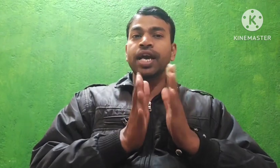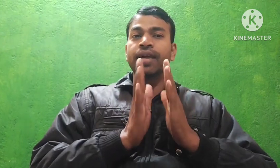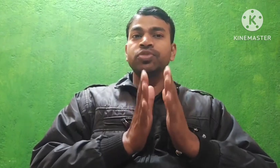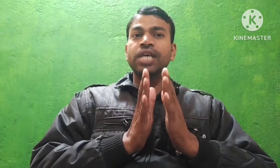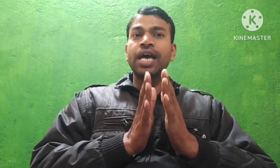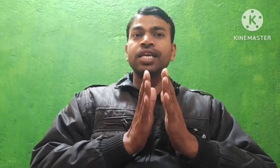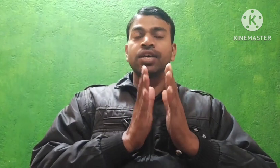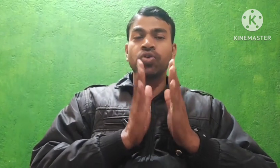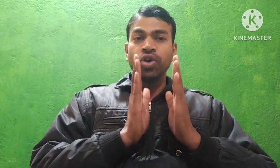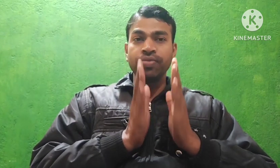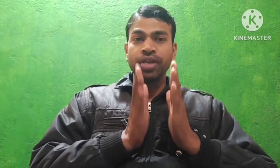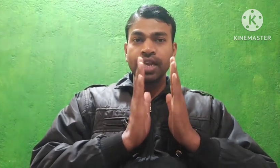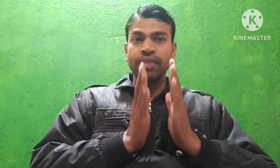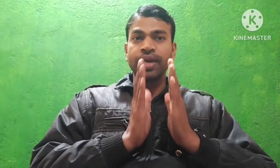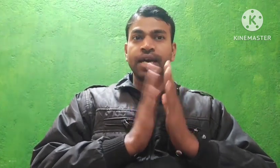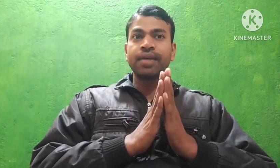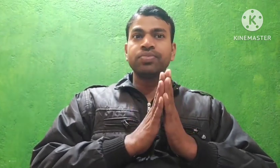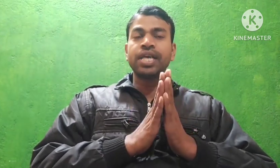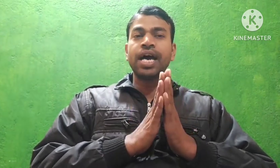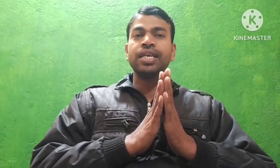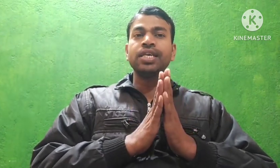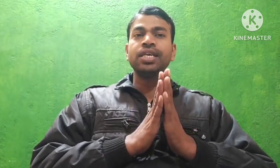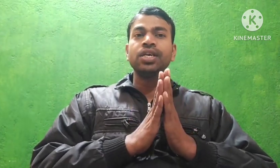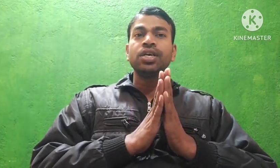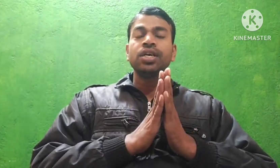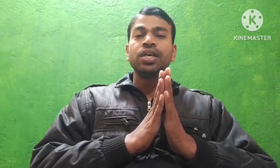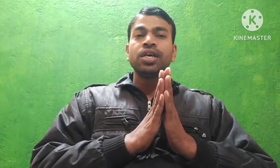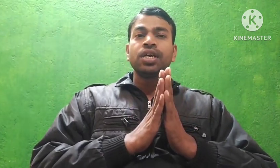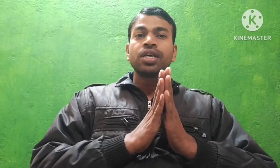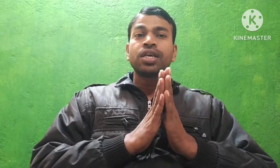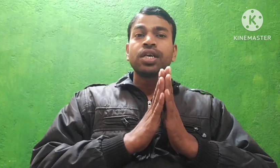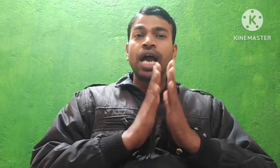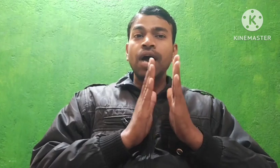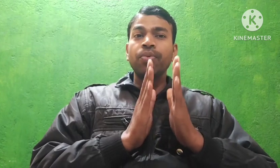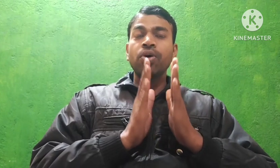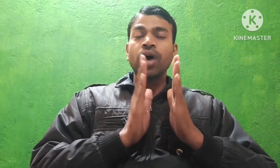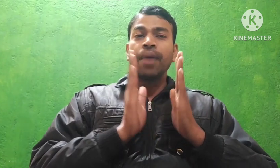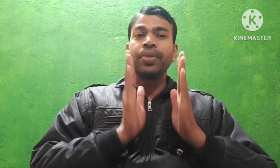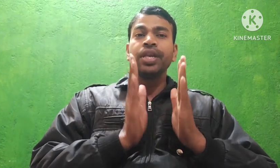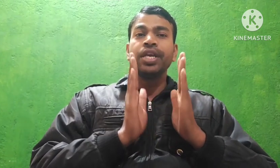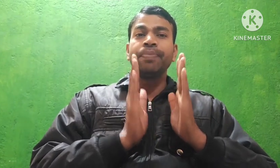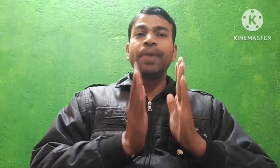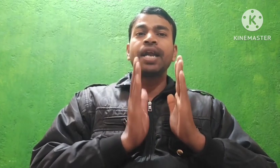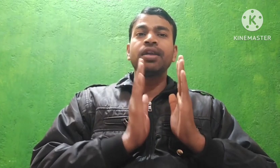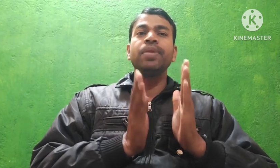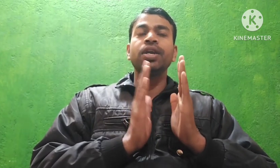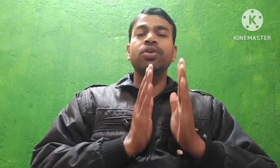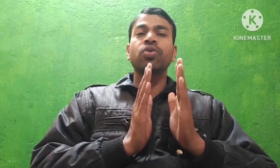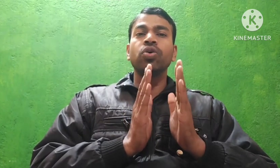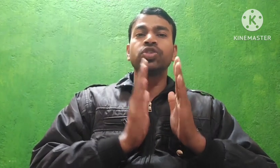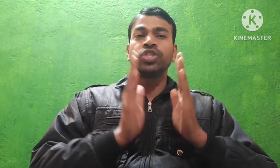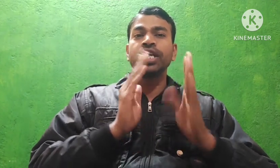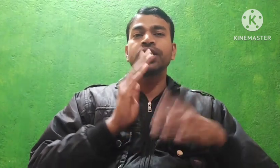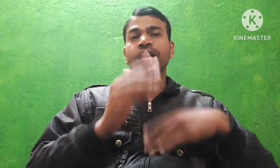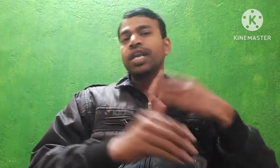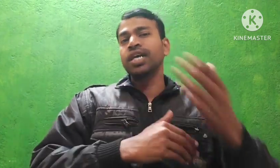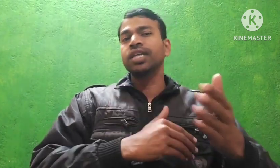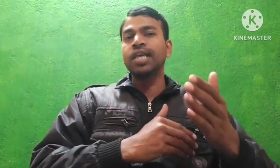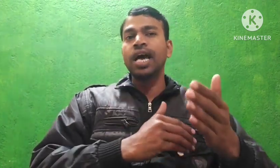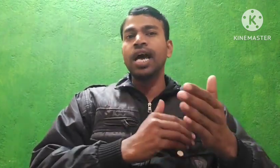करमचारी, कोई भी रेलवे करमचारी, क्या वो अपनी डिपार्टमेंट को चेंद कर सकता है